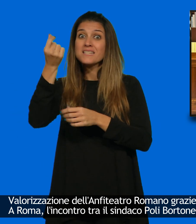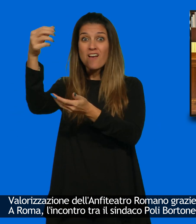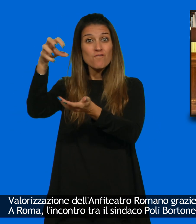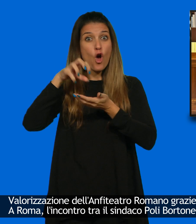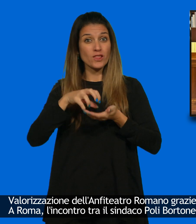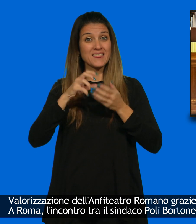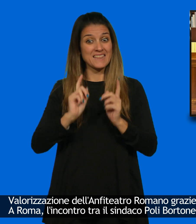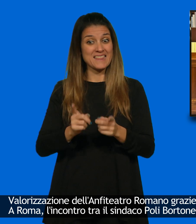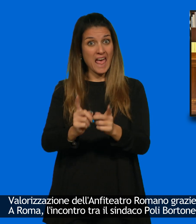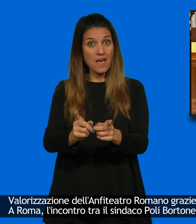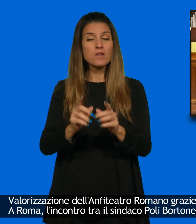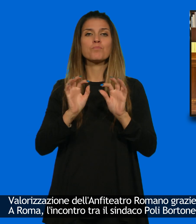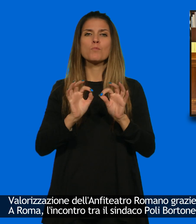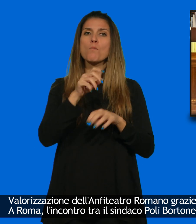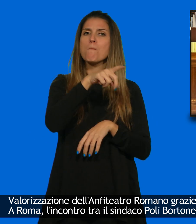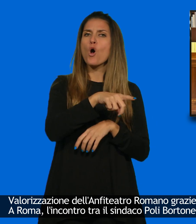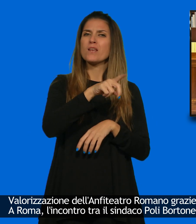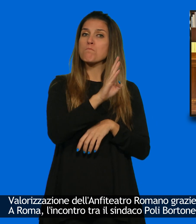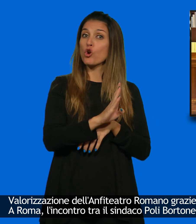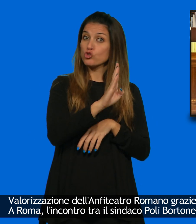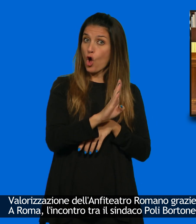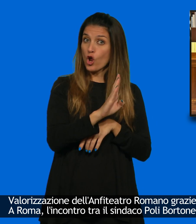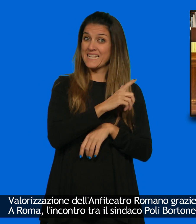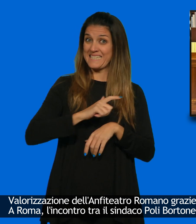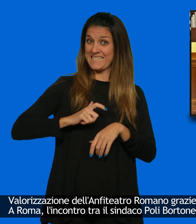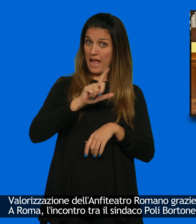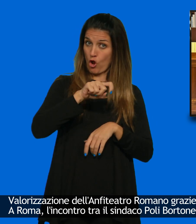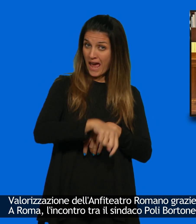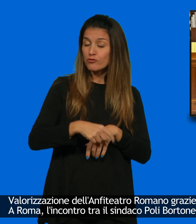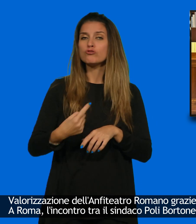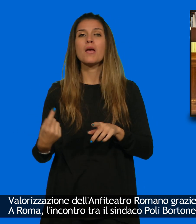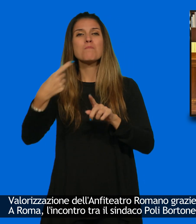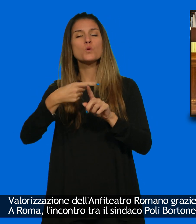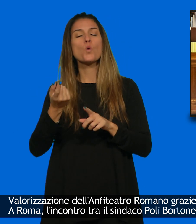a Roma l'incontro tra il sindaco Poli Bortone e il ministro per la cultura Giulie